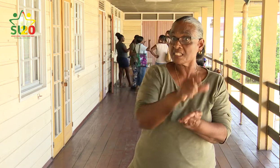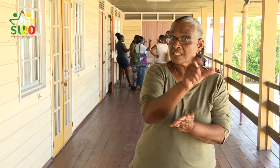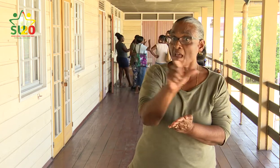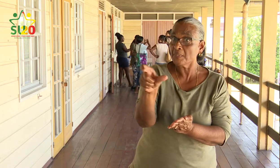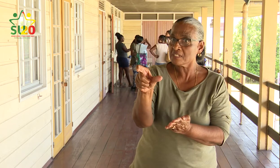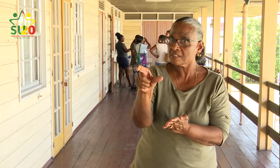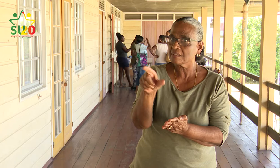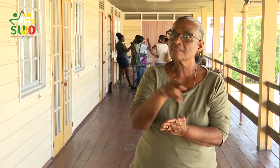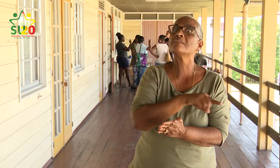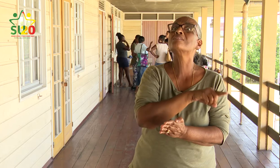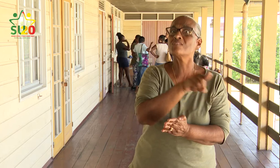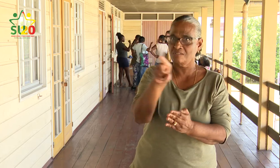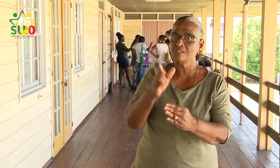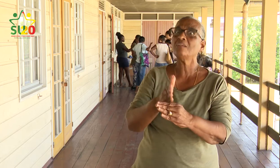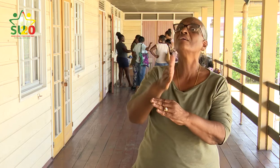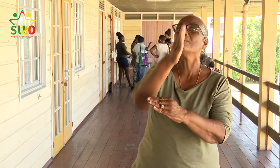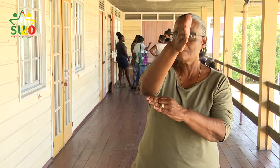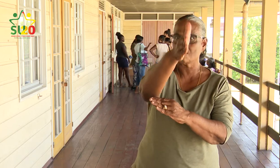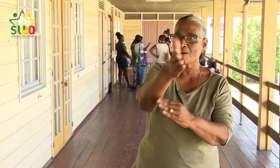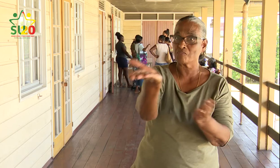stemmers, jullie toekomst.